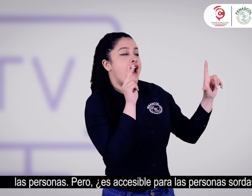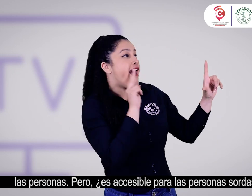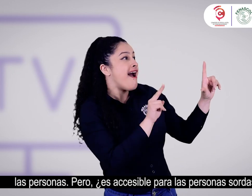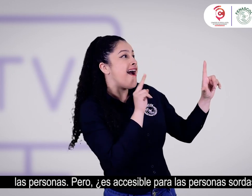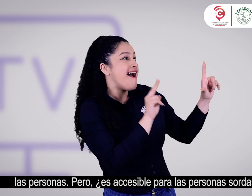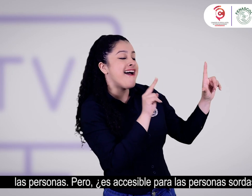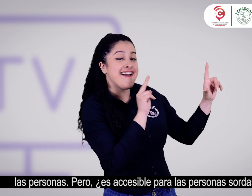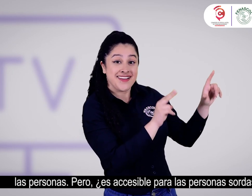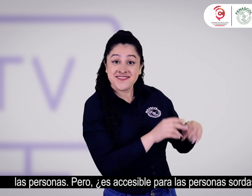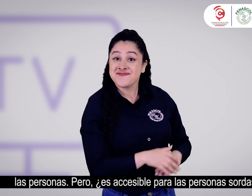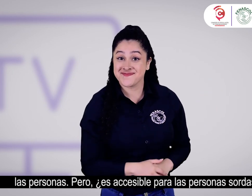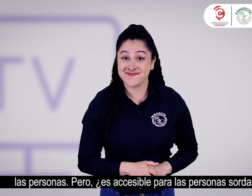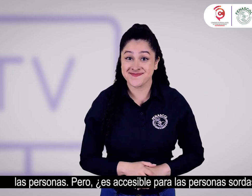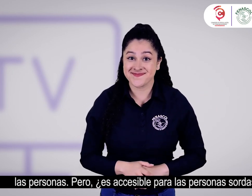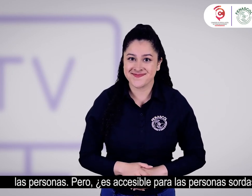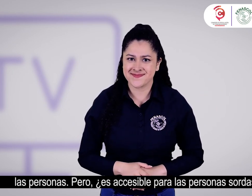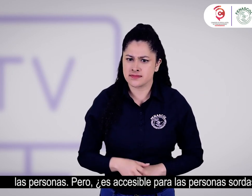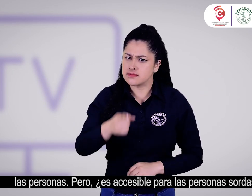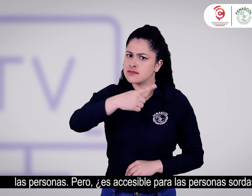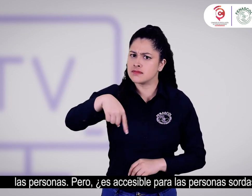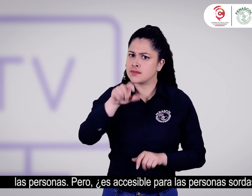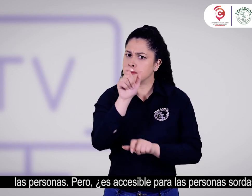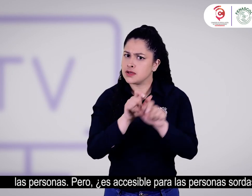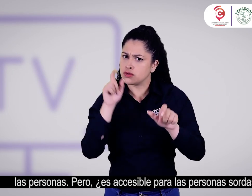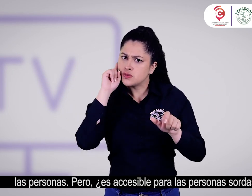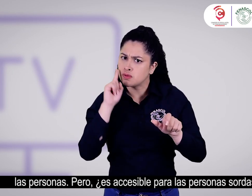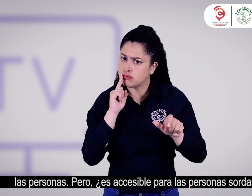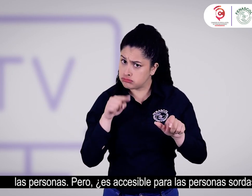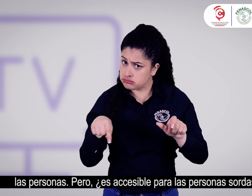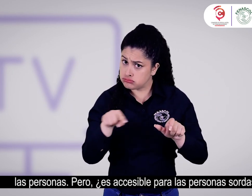pero… ¿es accesible para las personas sordas?